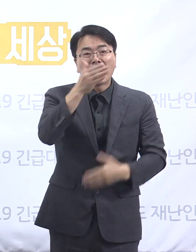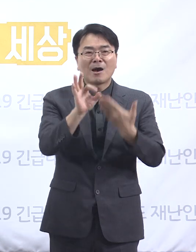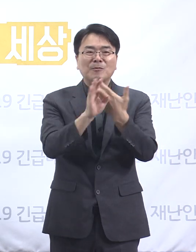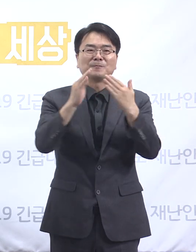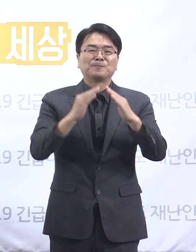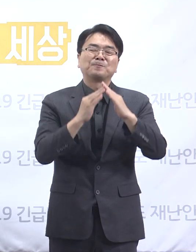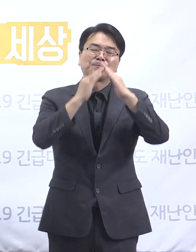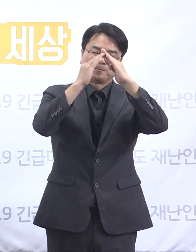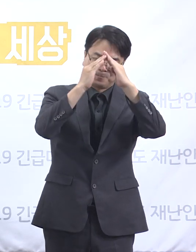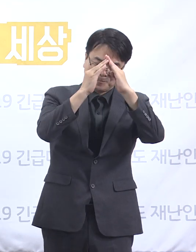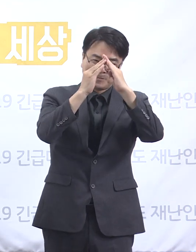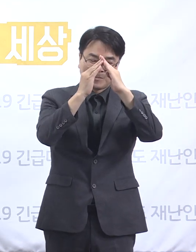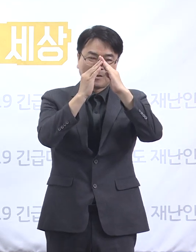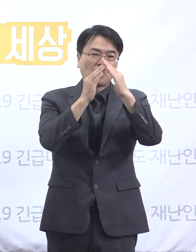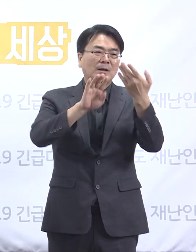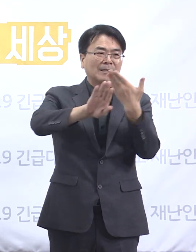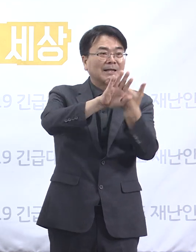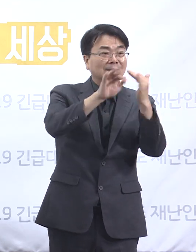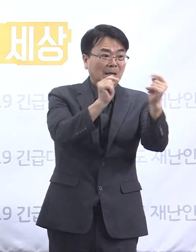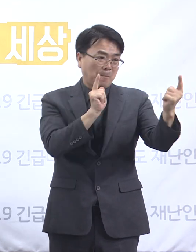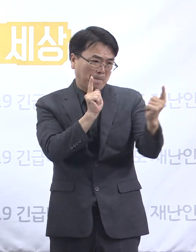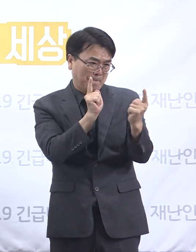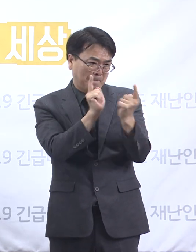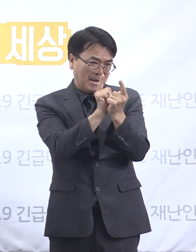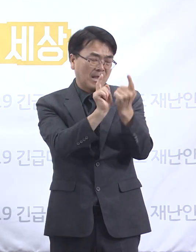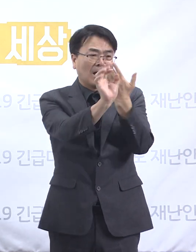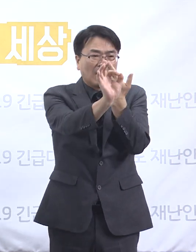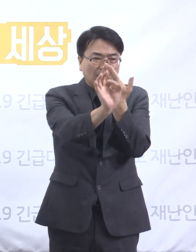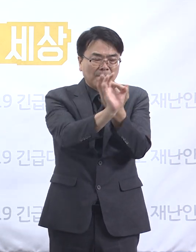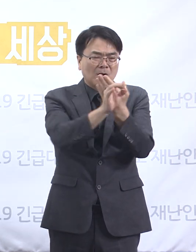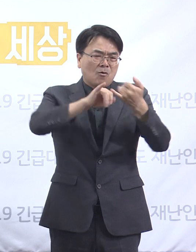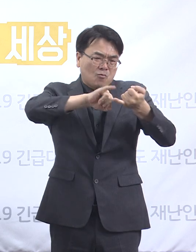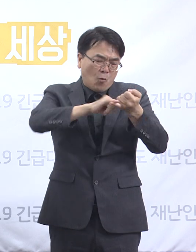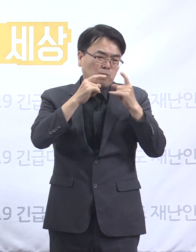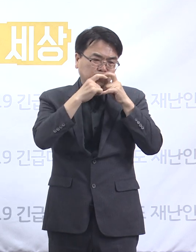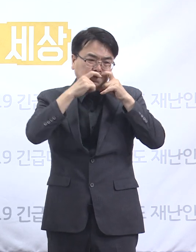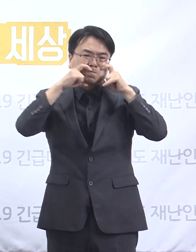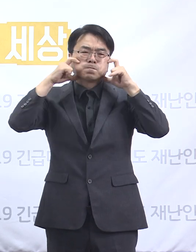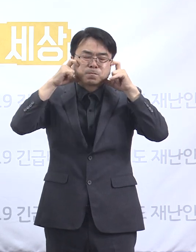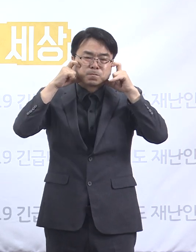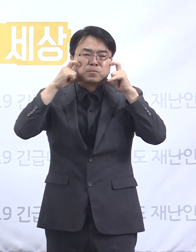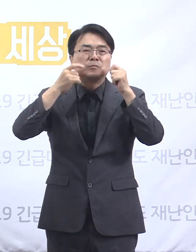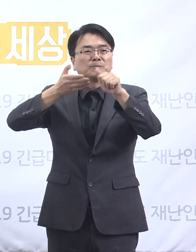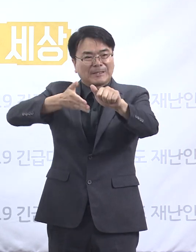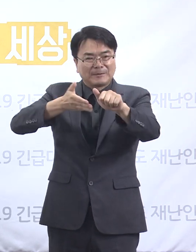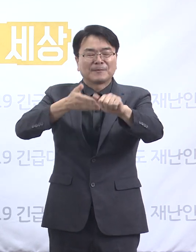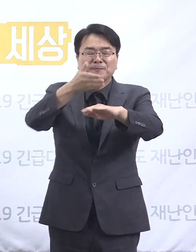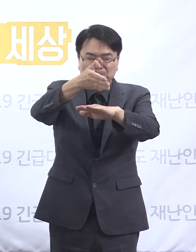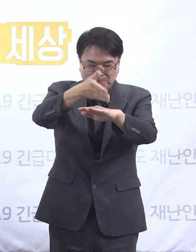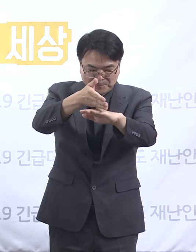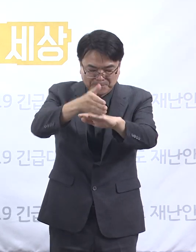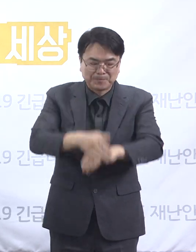머물고 사람들과 접촉할 때는 항상 마스크를 착용해 주실 것을 당부드립니다. 감사합니다.